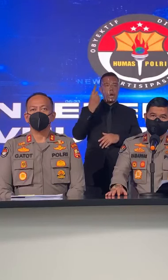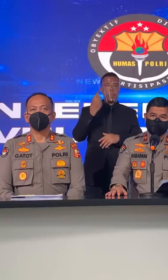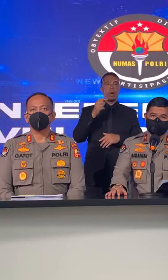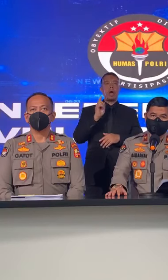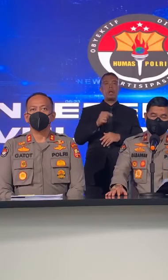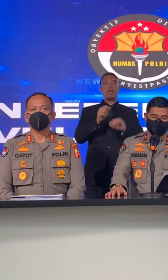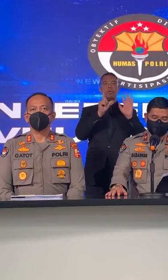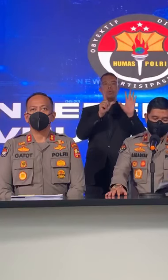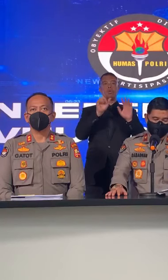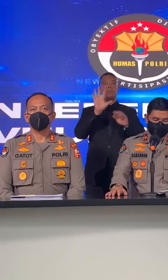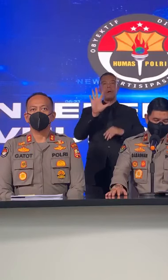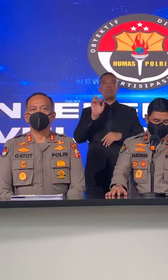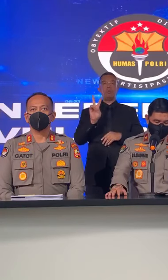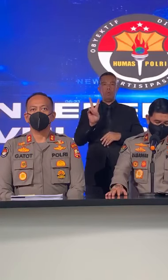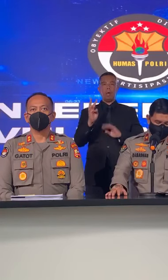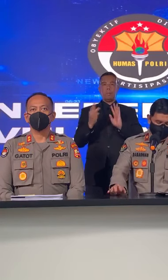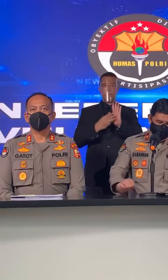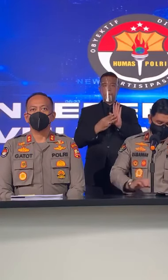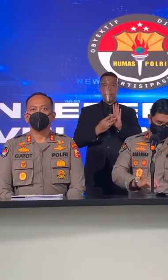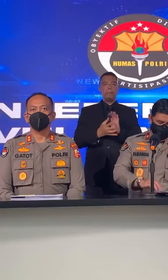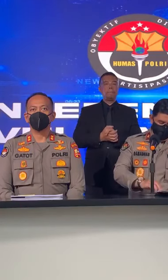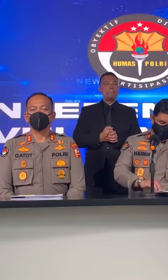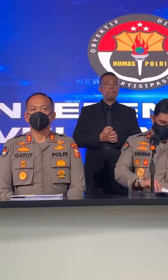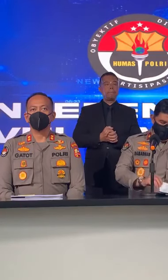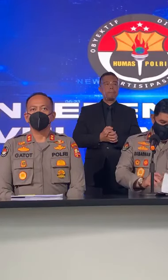752 kasus.